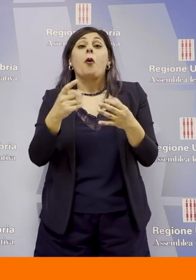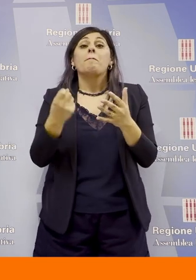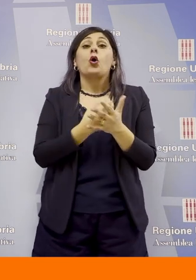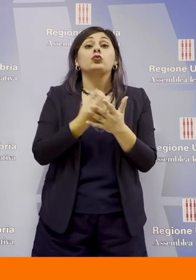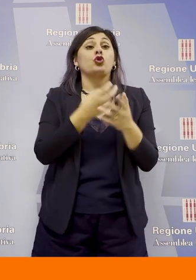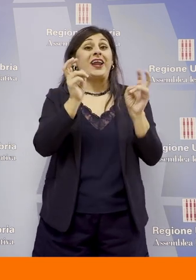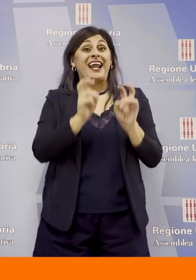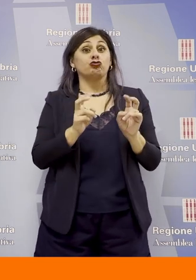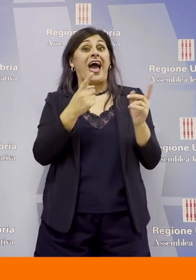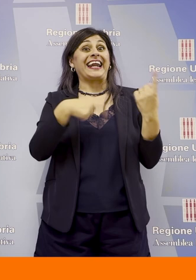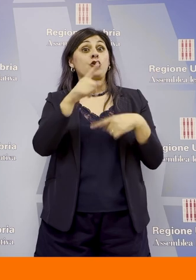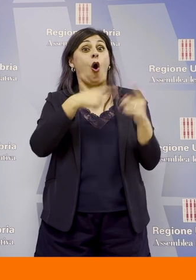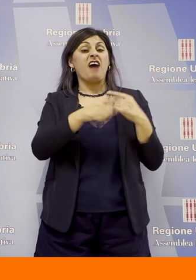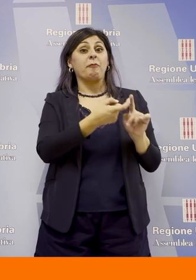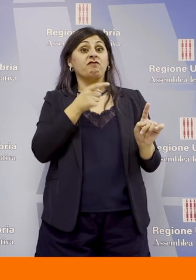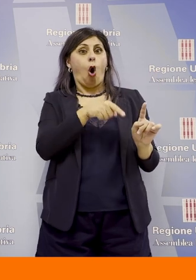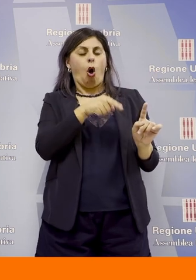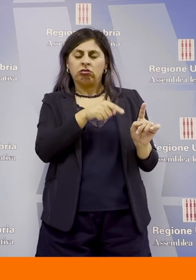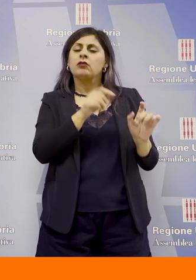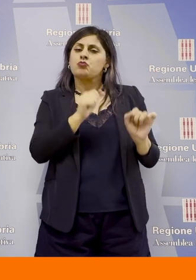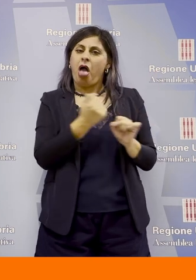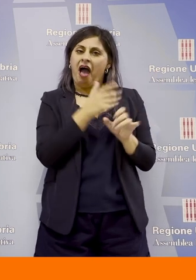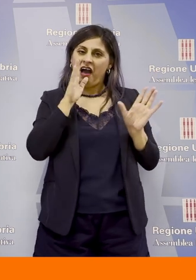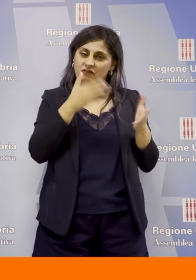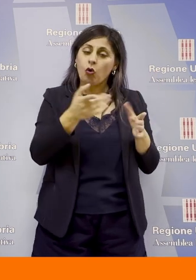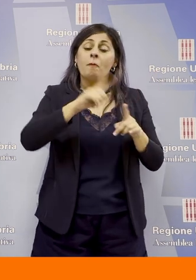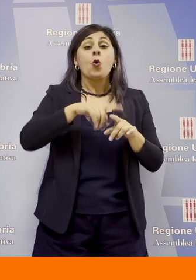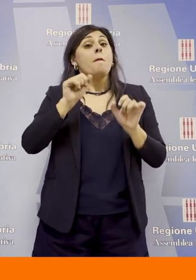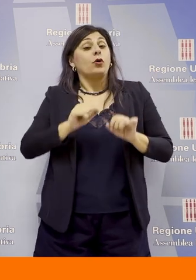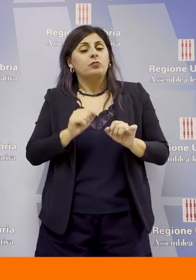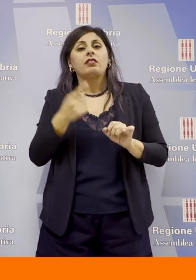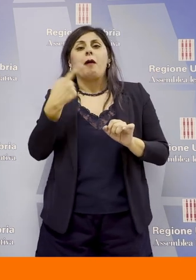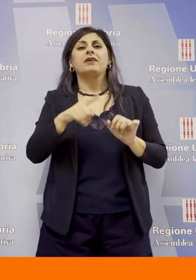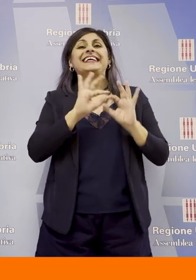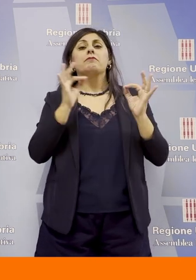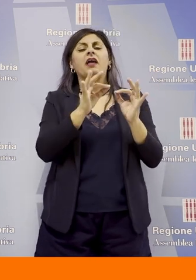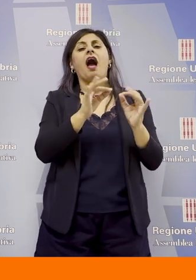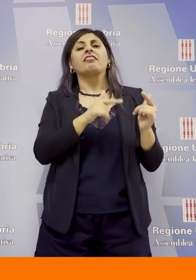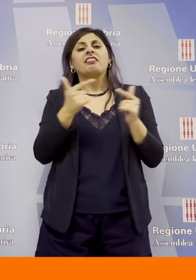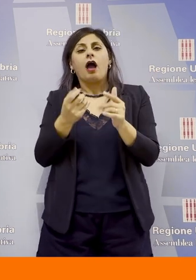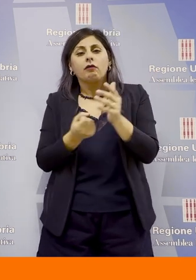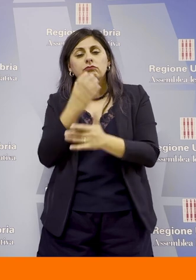di energia da fonti rinnovabili e anche la possibilità di mettere poi a disposizione questi impianti per la costituzione di SHER